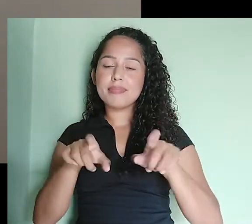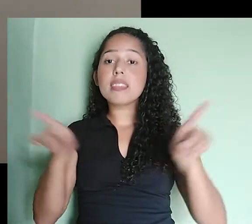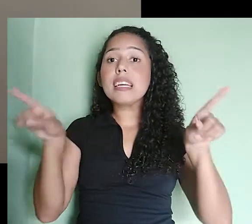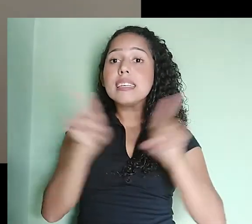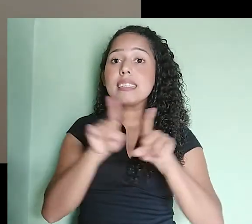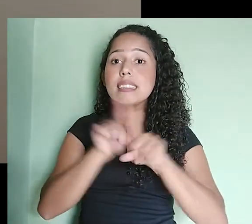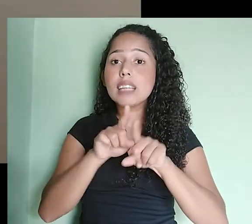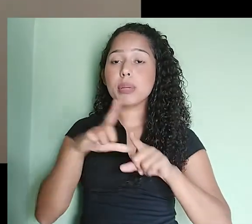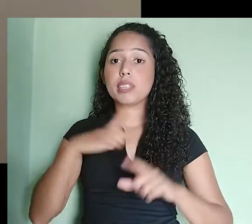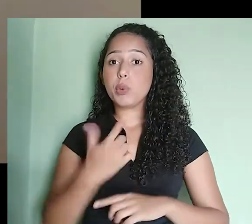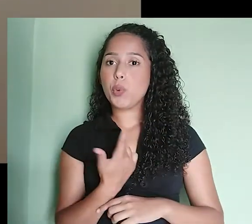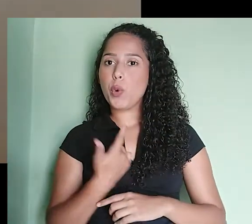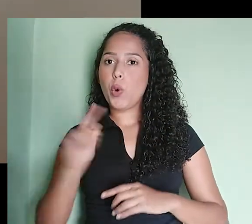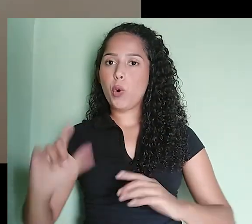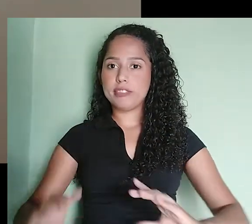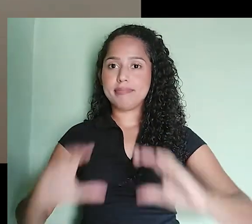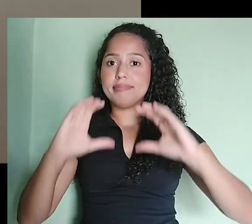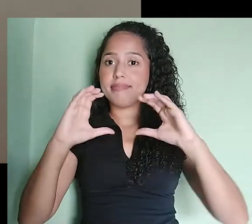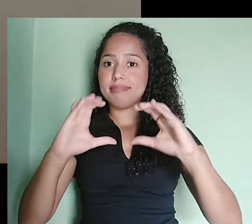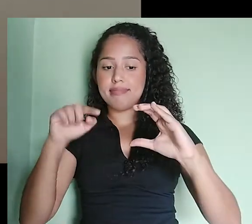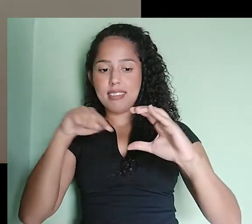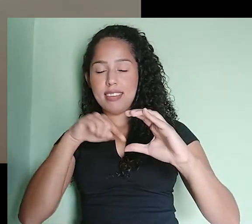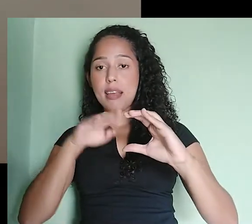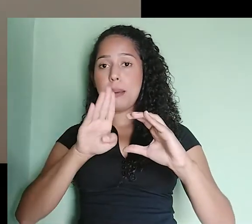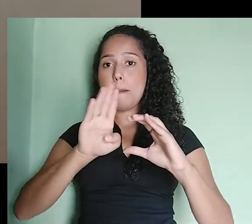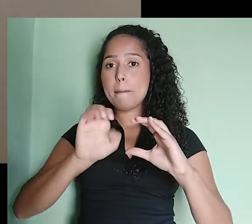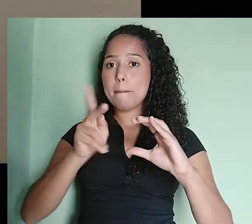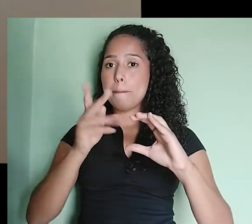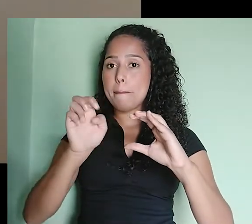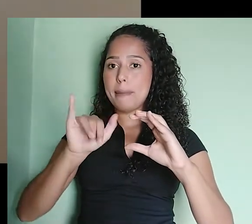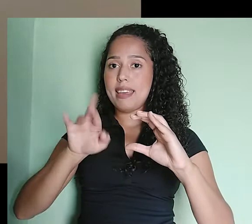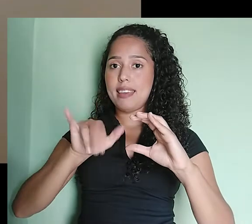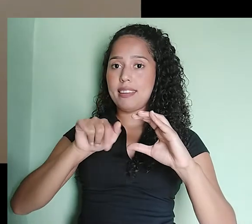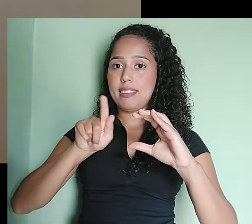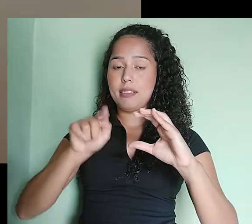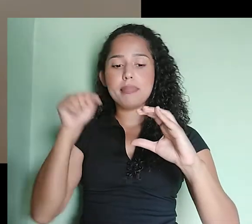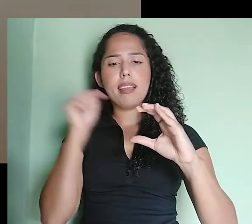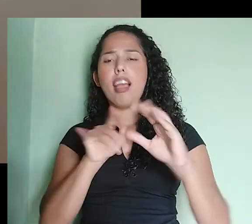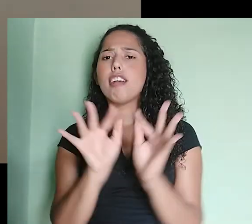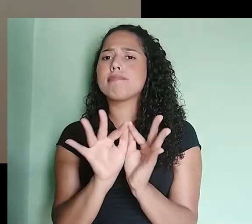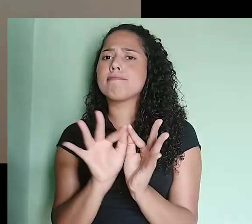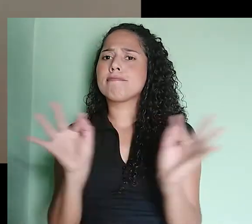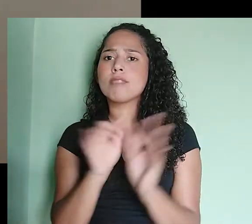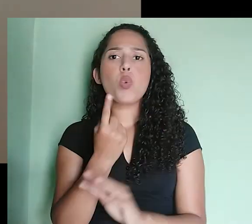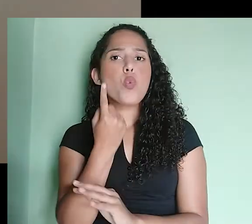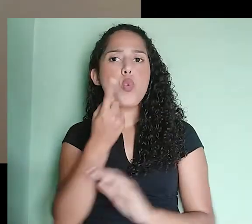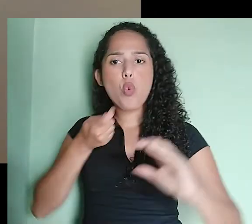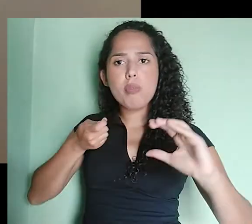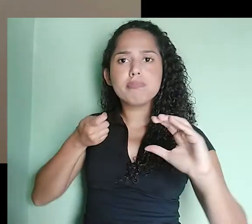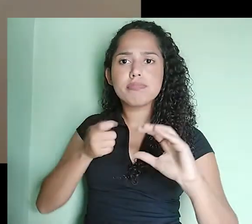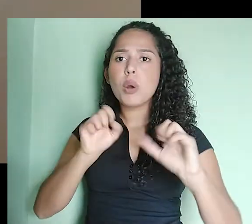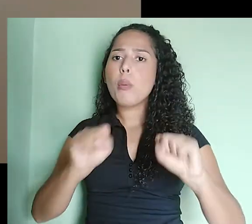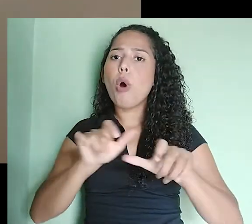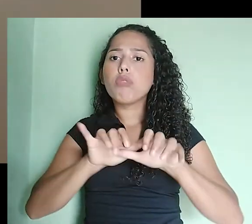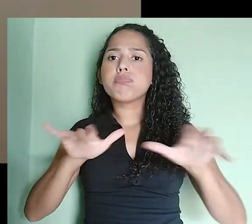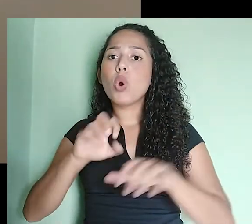interface da Berg, só que esse modelo aqui é bem simples. Ela só tem uma entrada que eu posso colocar no instrumento ou